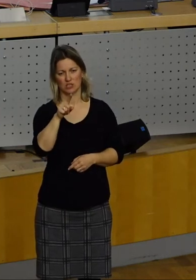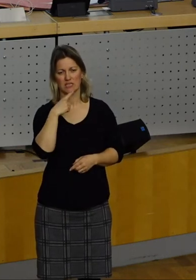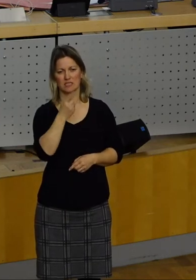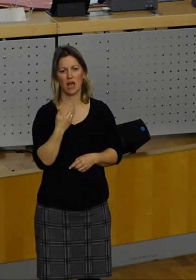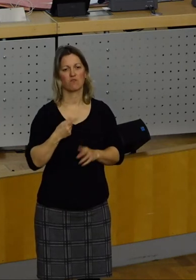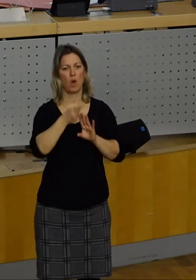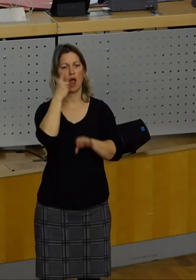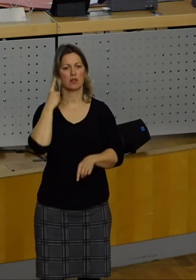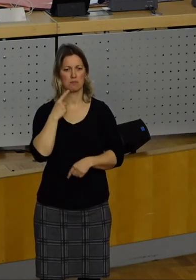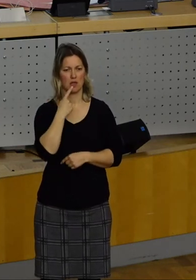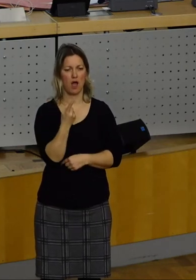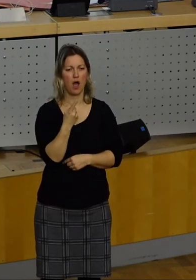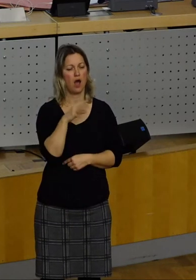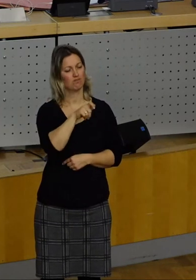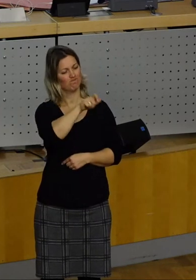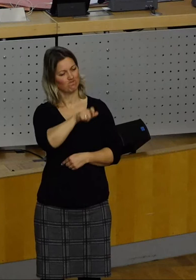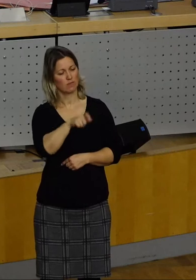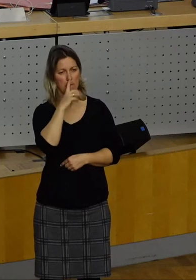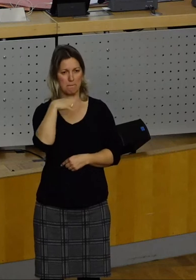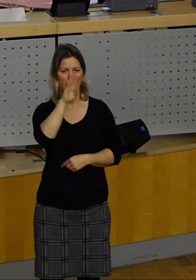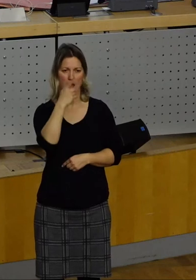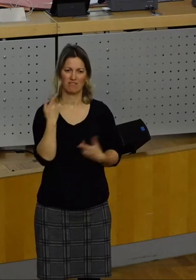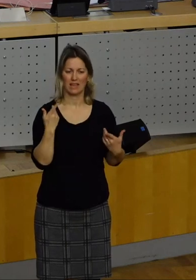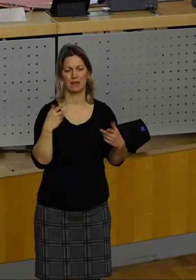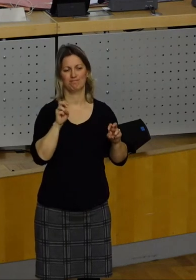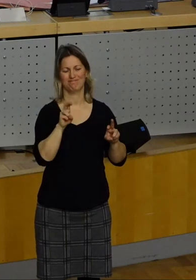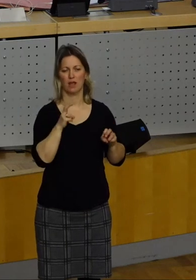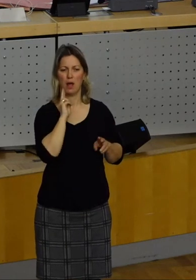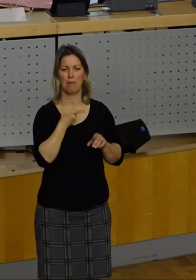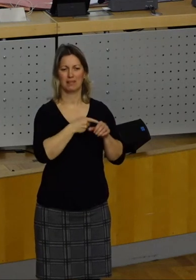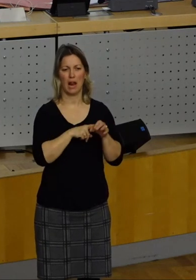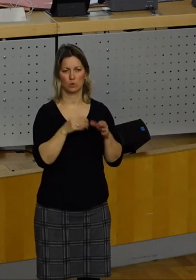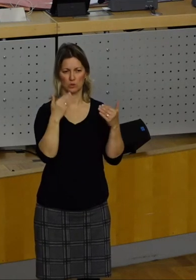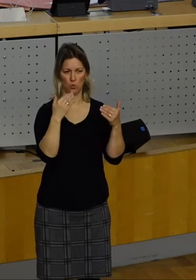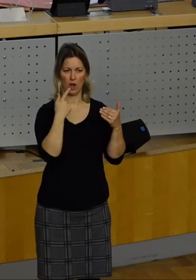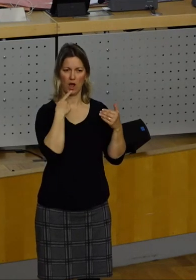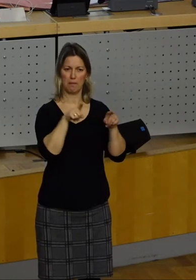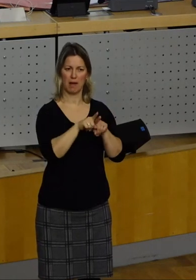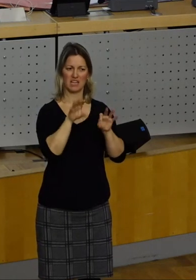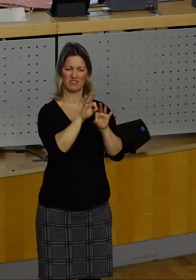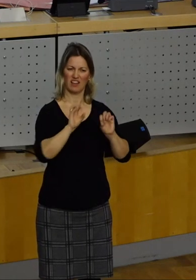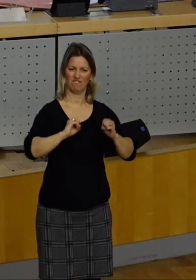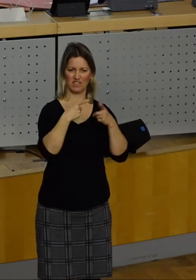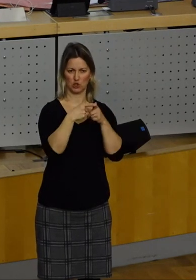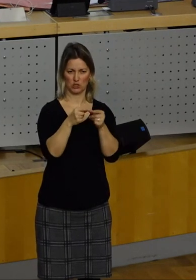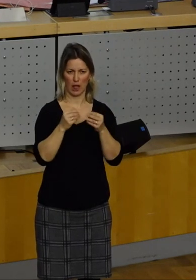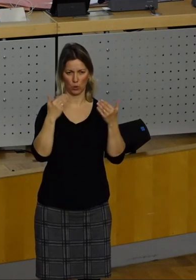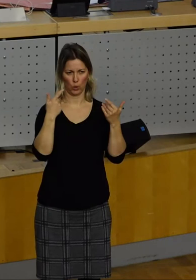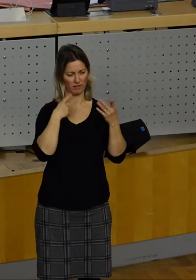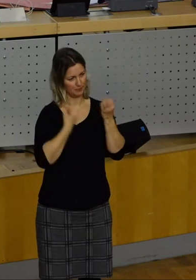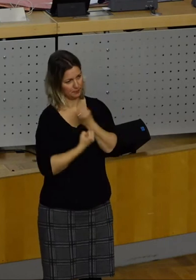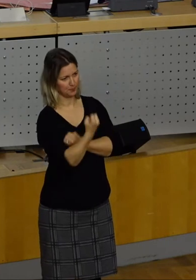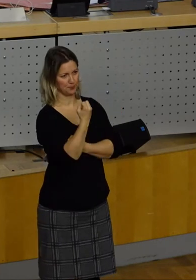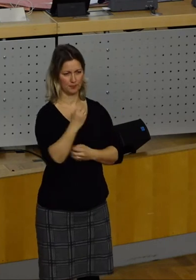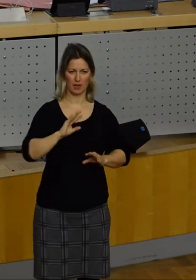Beteiligungsmöglichkeiten für Bürgerinnen und Bürger eine Frischzellenkorps für die Demokratie in Dresden genannt. Dies ist auch heute notwendiger denn je.